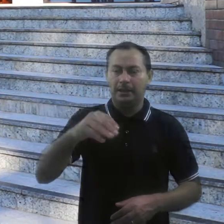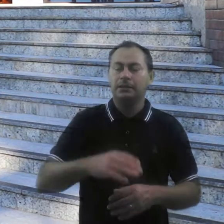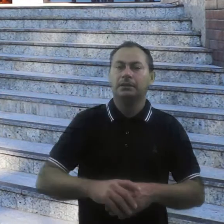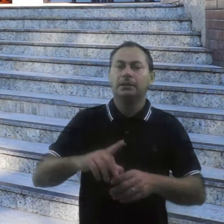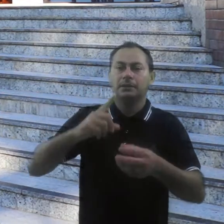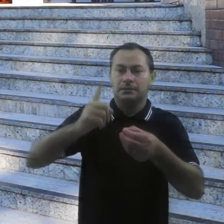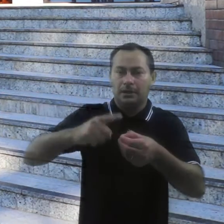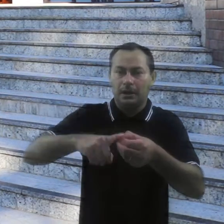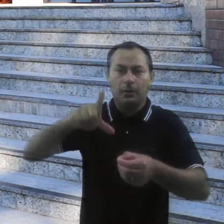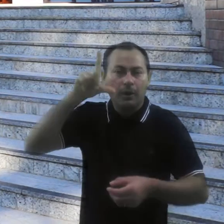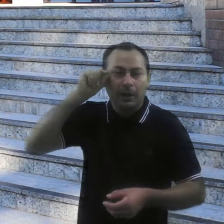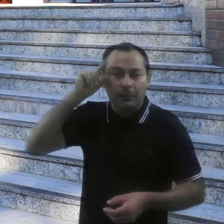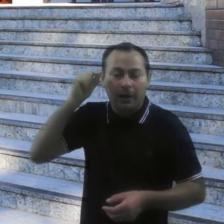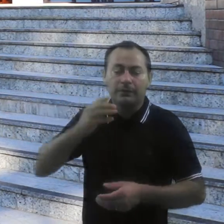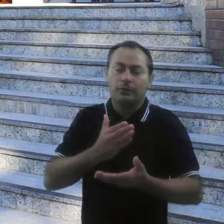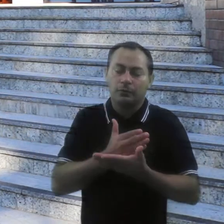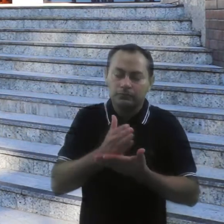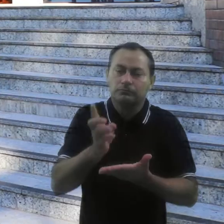jornada, a trajetória vocacional.